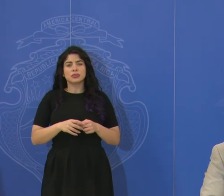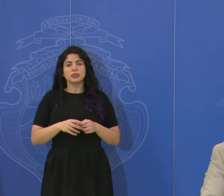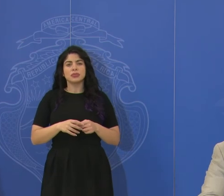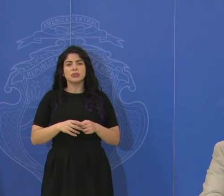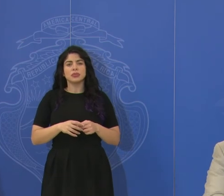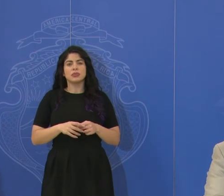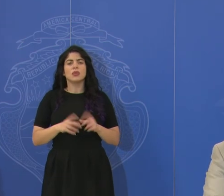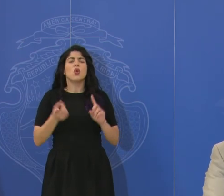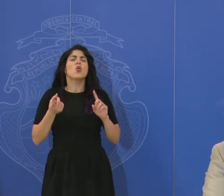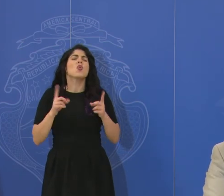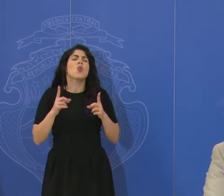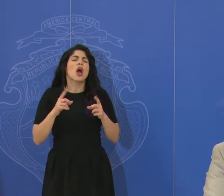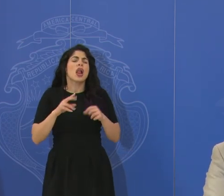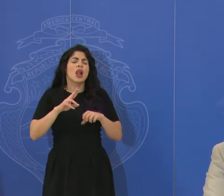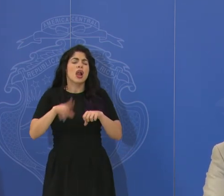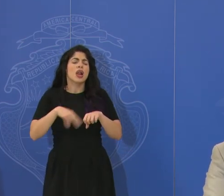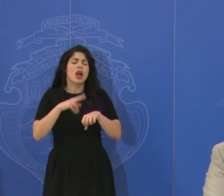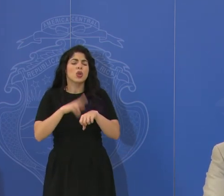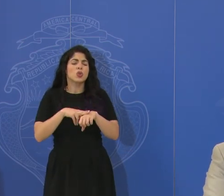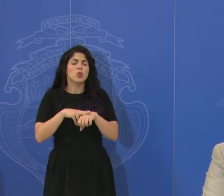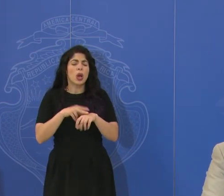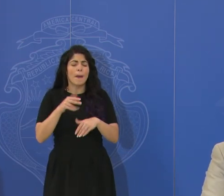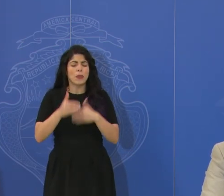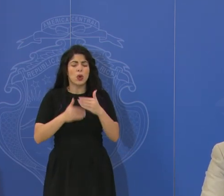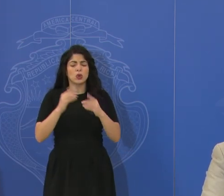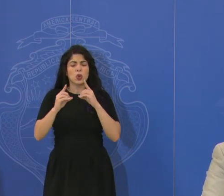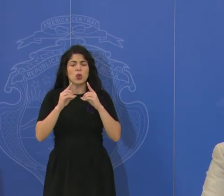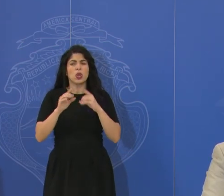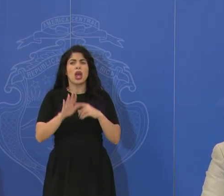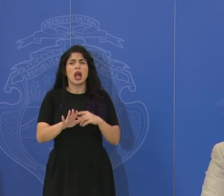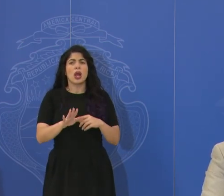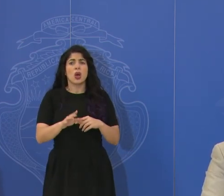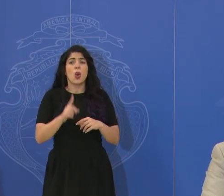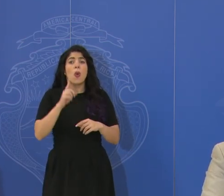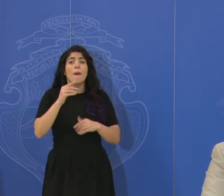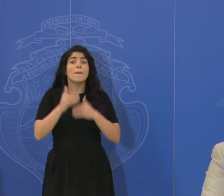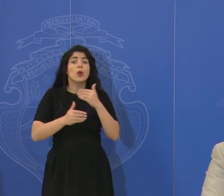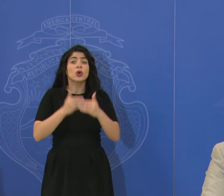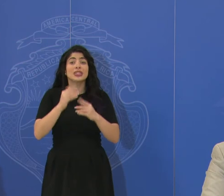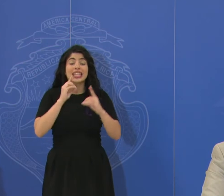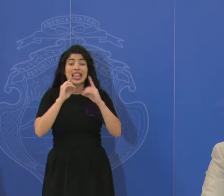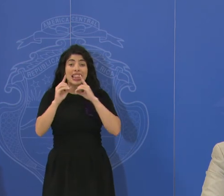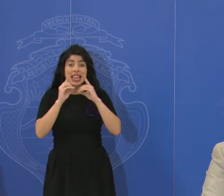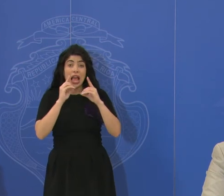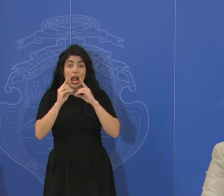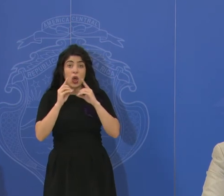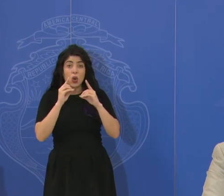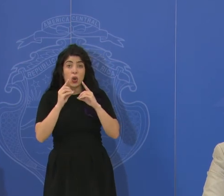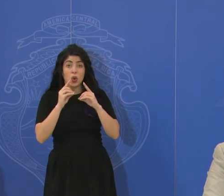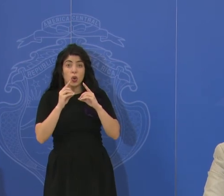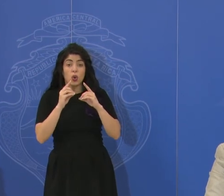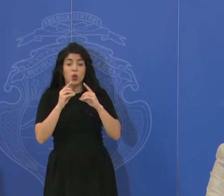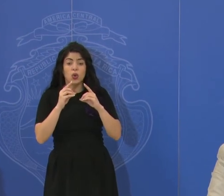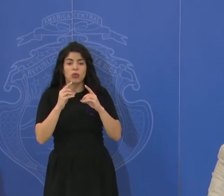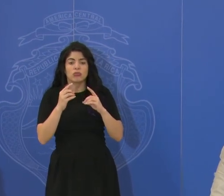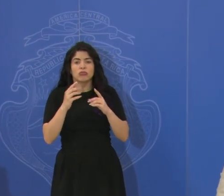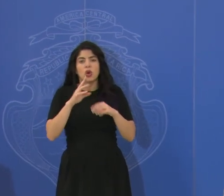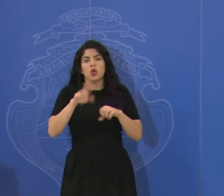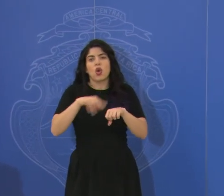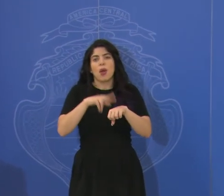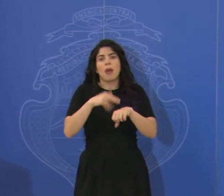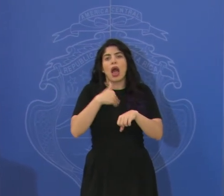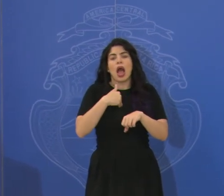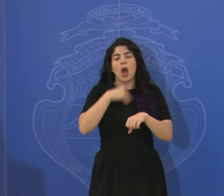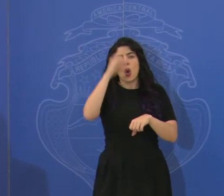¿Cuál es la naturaleza de un proceso de diálogo? La naturaleza de un proceso de diálogo parte de que naturalmente existen diferentes